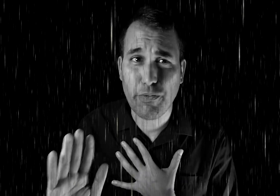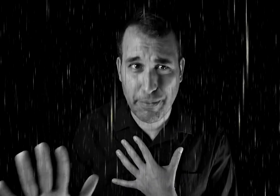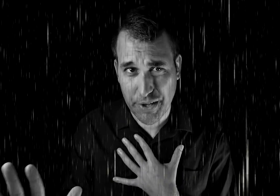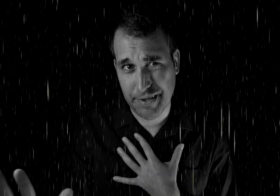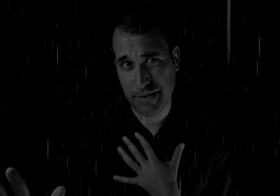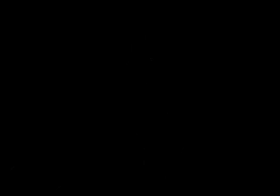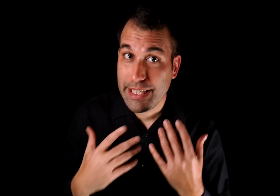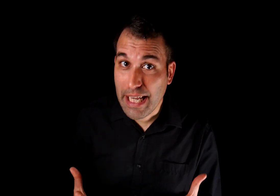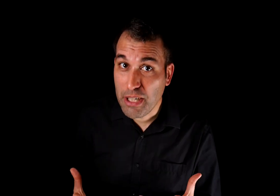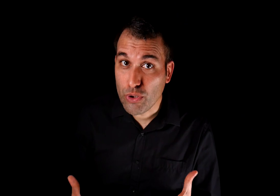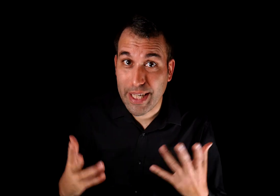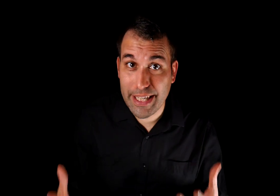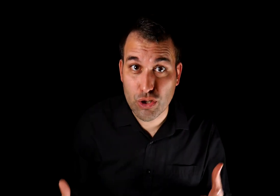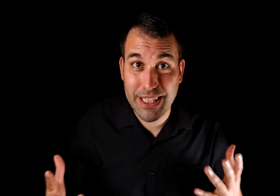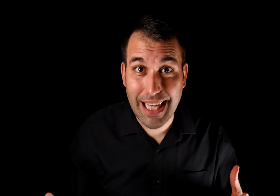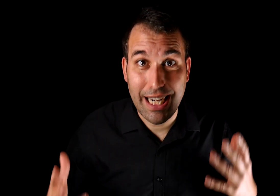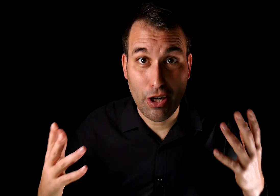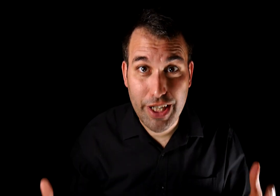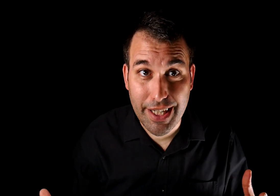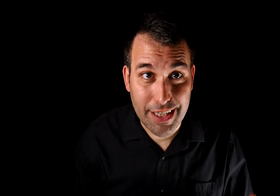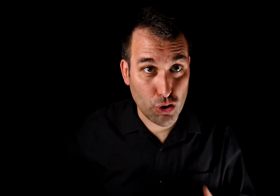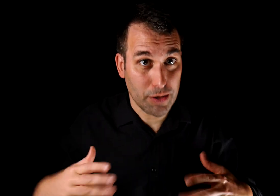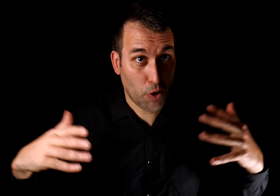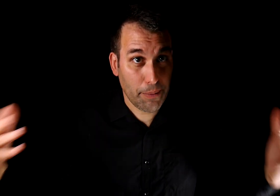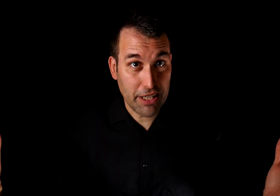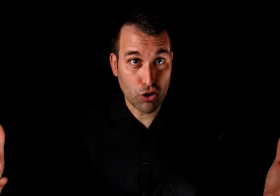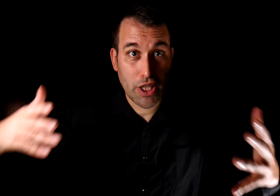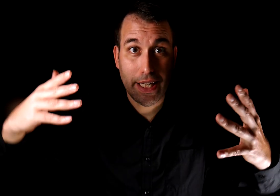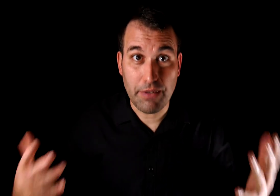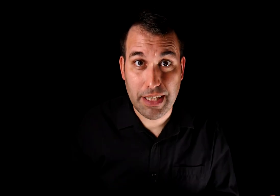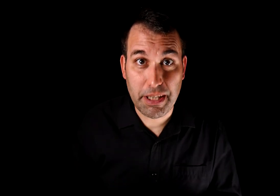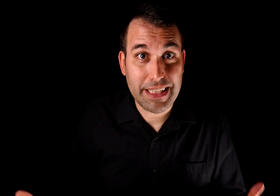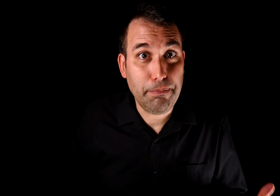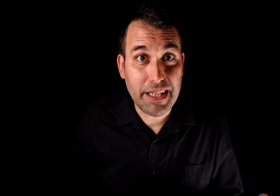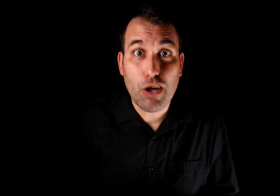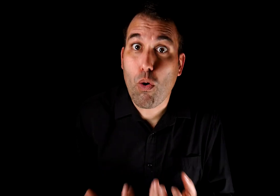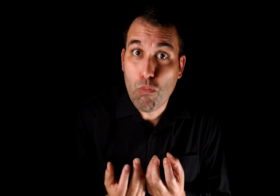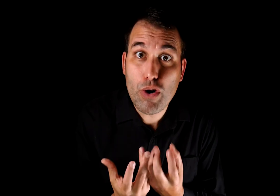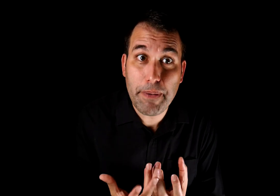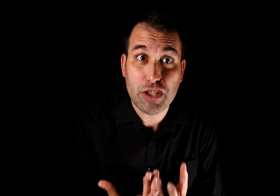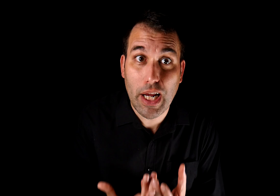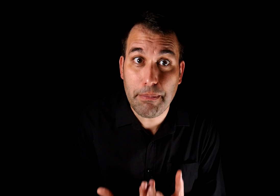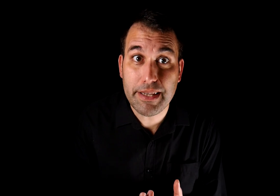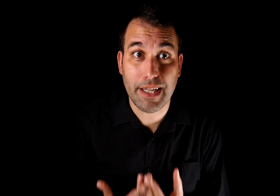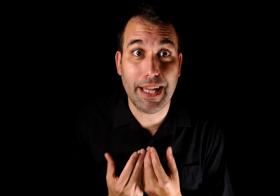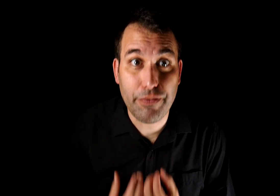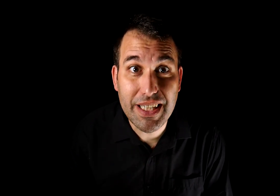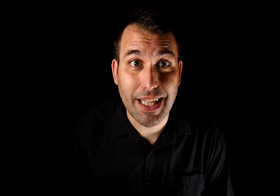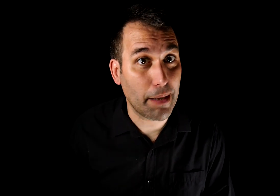Y a menudo aquellos que están en el origen de estos desbordamientos, que básicamente se invirtieron muy personalmente en la defensa de la